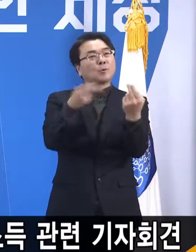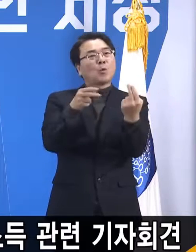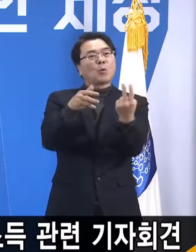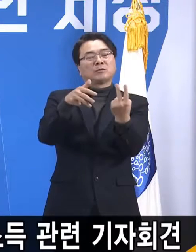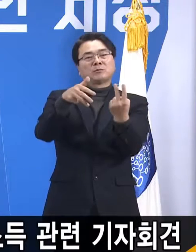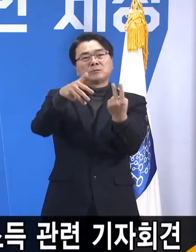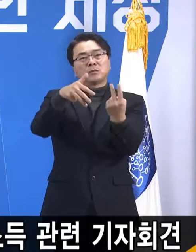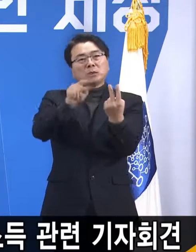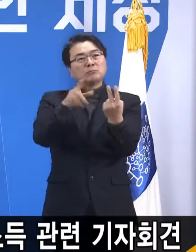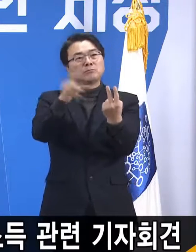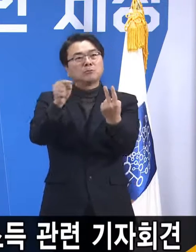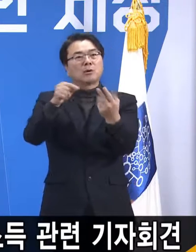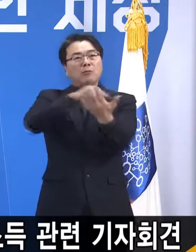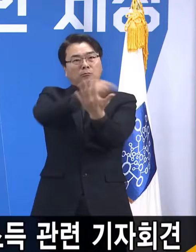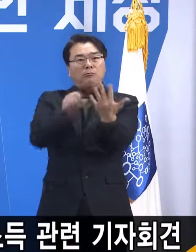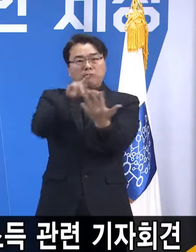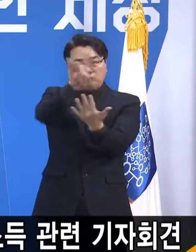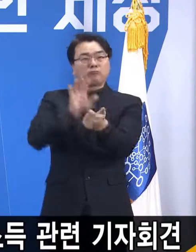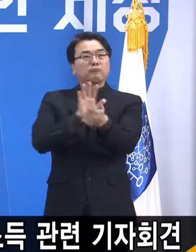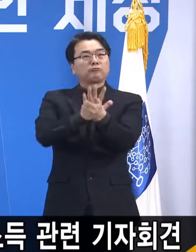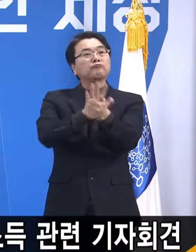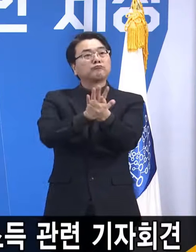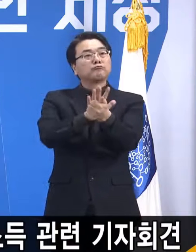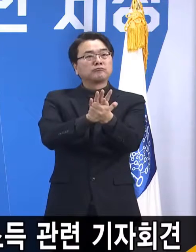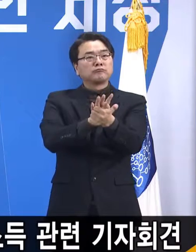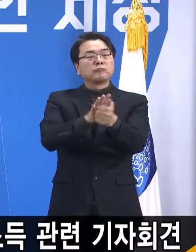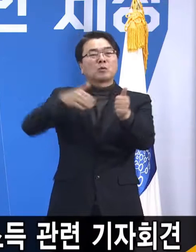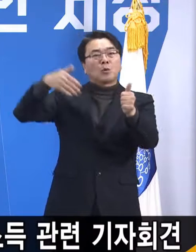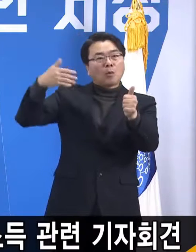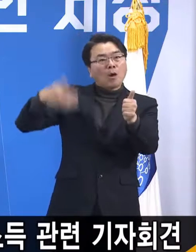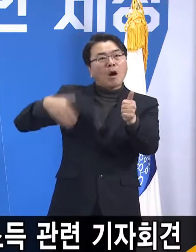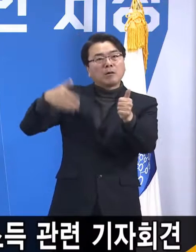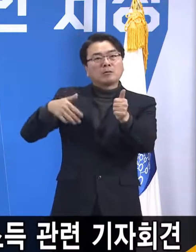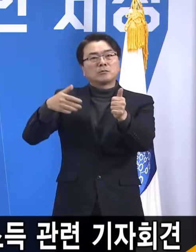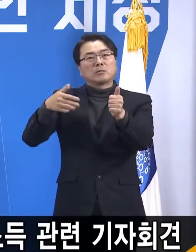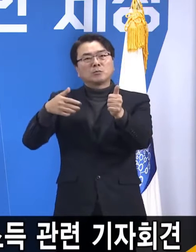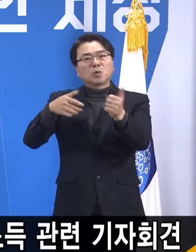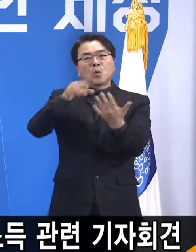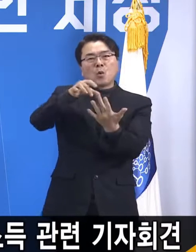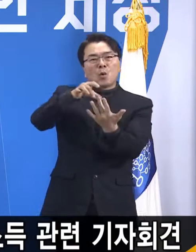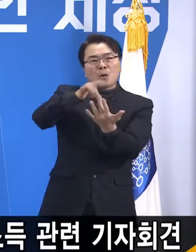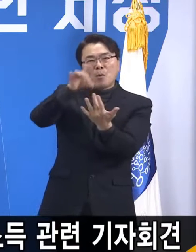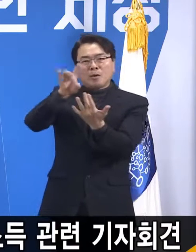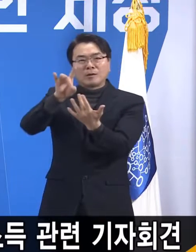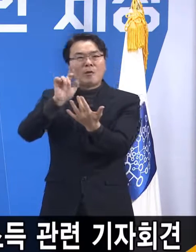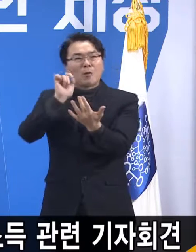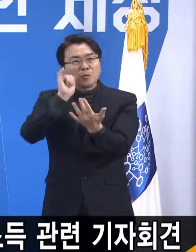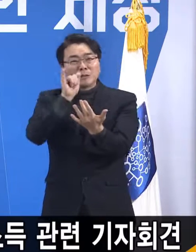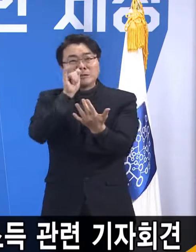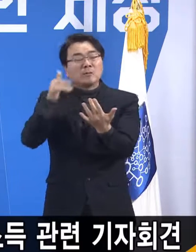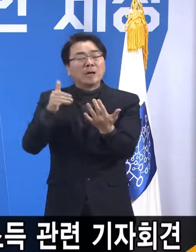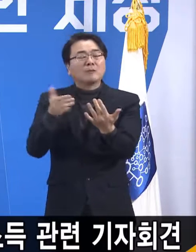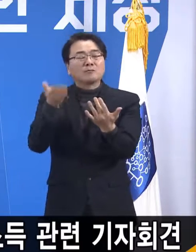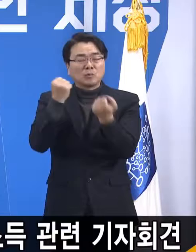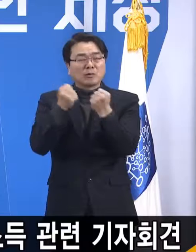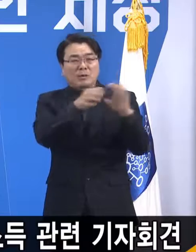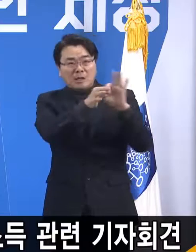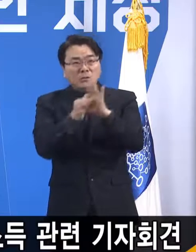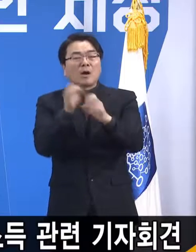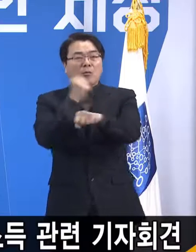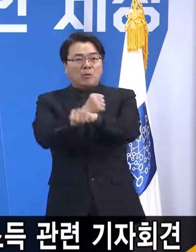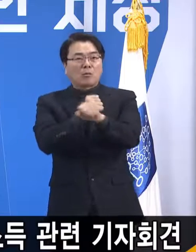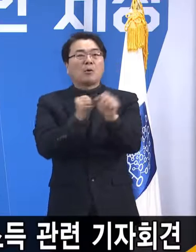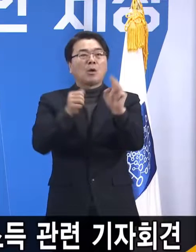2차는 선별지원을 했고 물론 아직까지 지급하고 있는 그런 선별의 어려움이 있긴 합니다. 또 3차 역시 현재